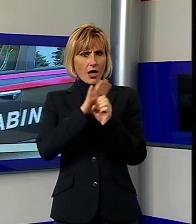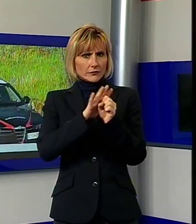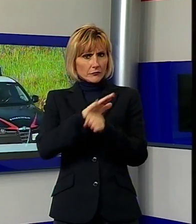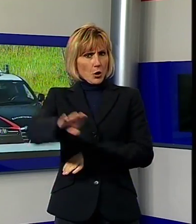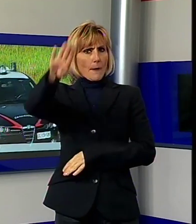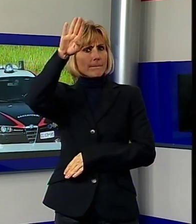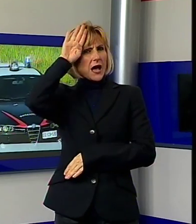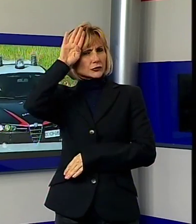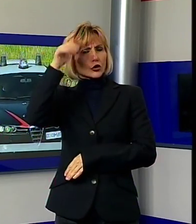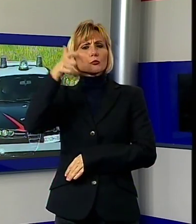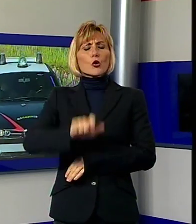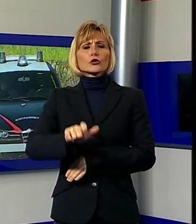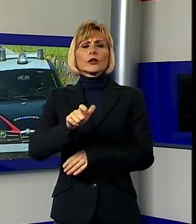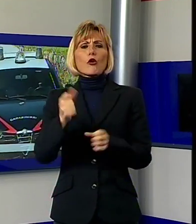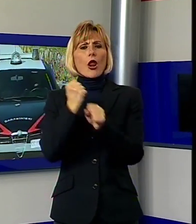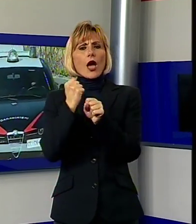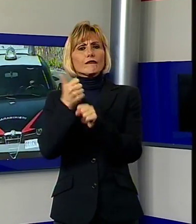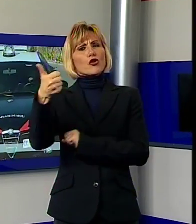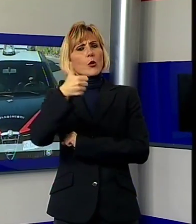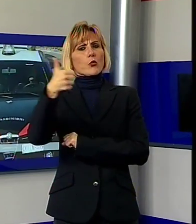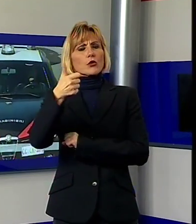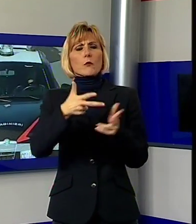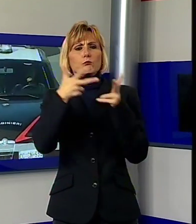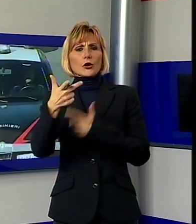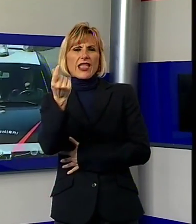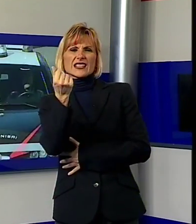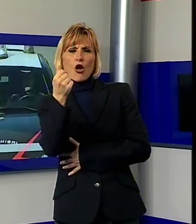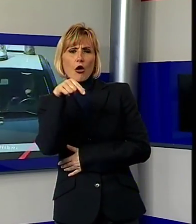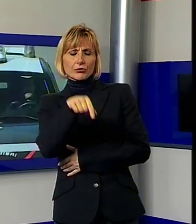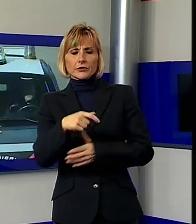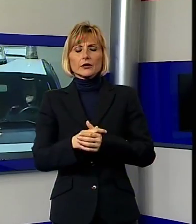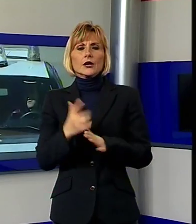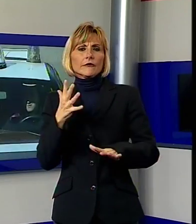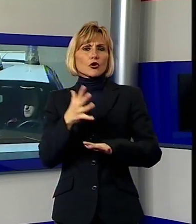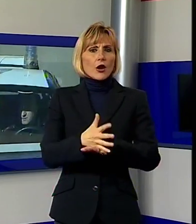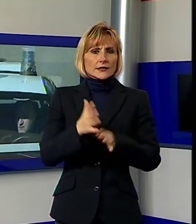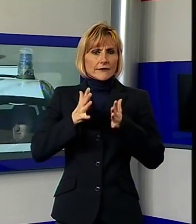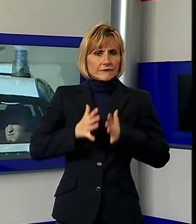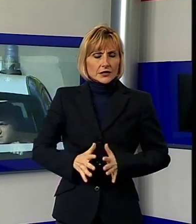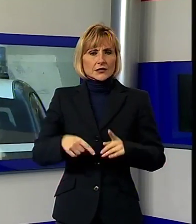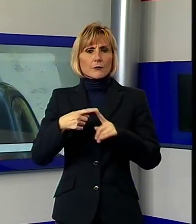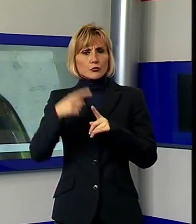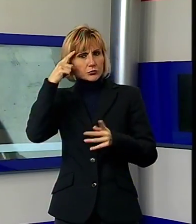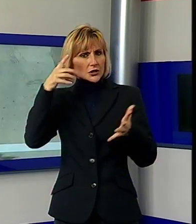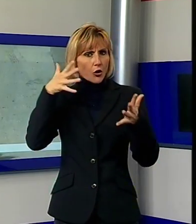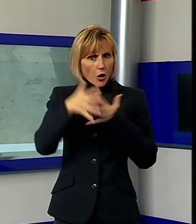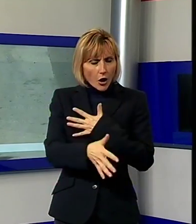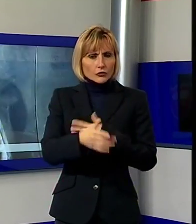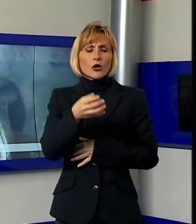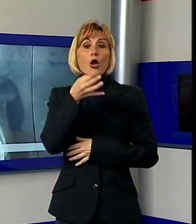fatto di essere l'unica fonte di reddito della famiglia. Violenze fisiche e psicologiche, fino a negare il pranzo o la cena ai figli